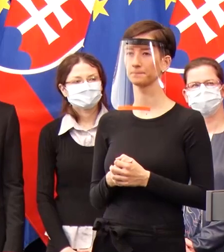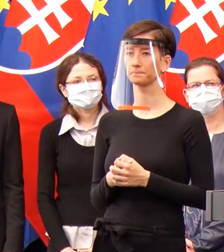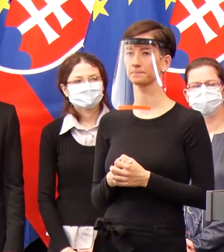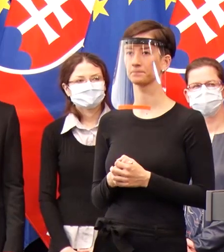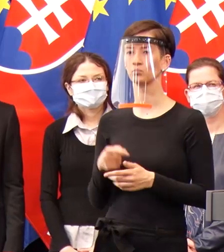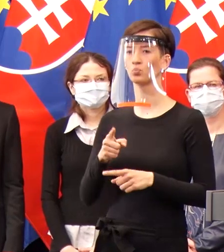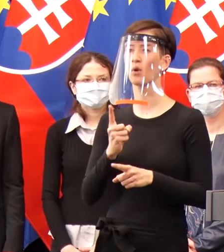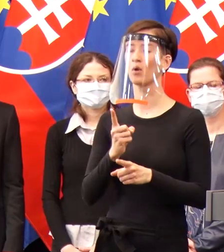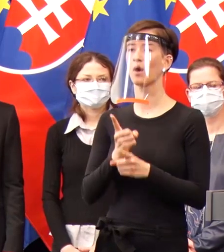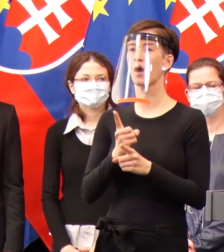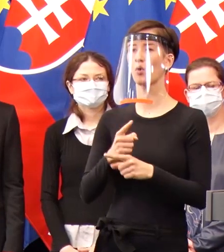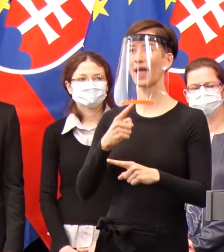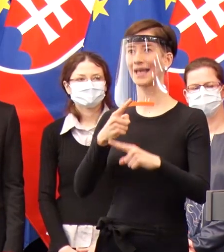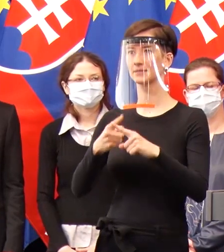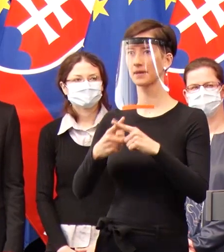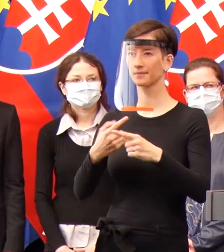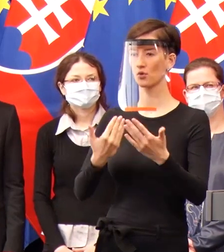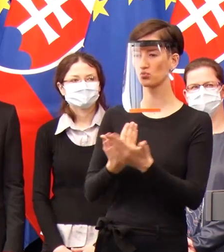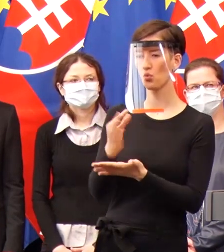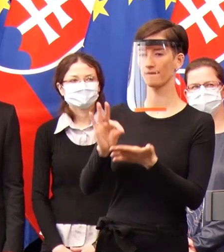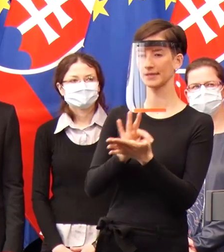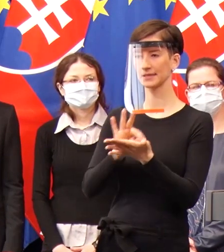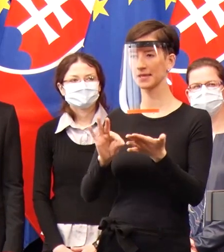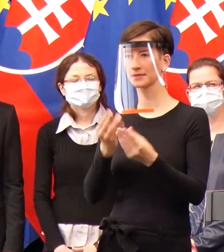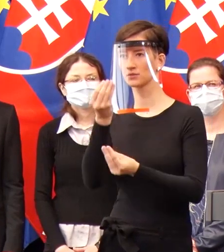nie je žiadny experiment, nie je to úplne nový test.